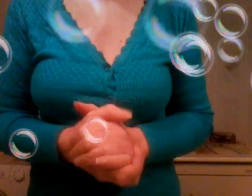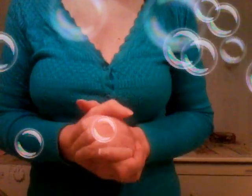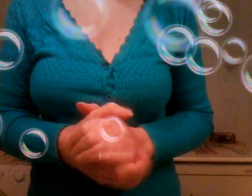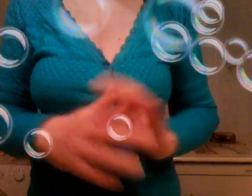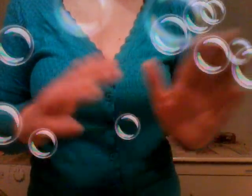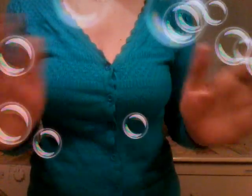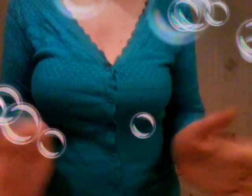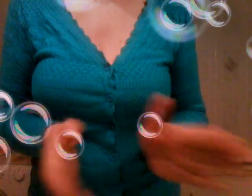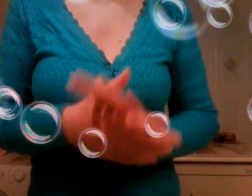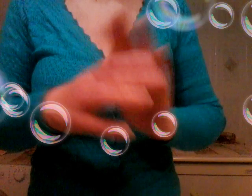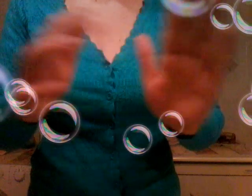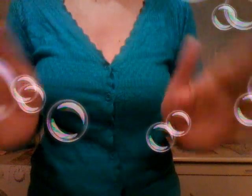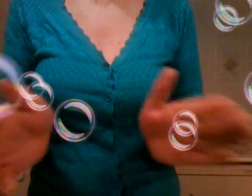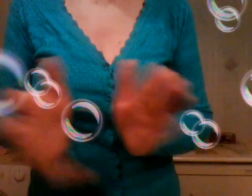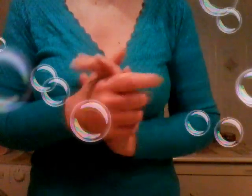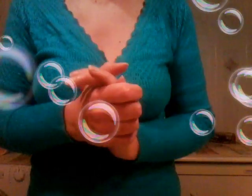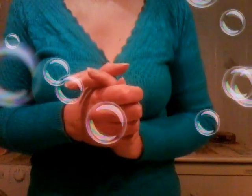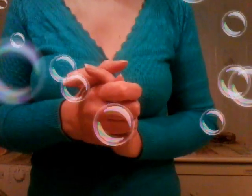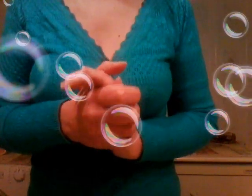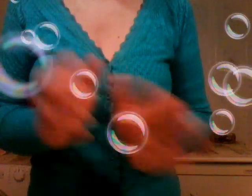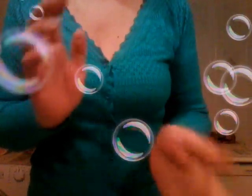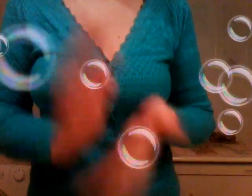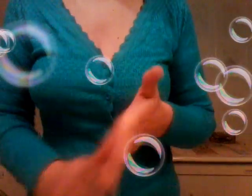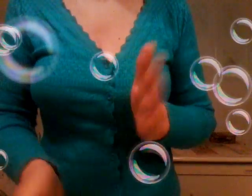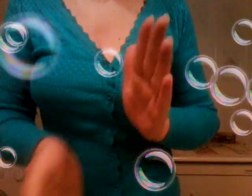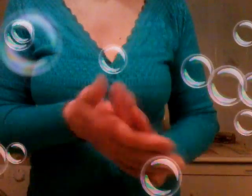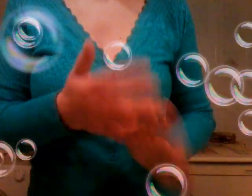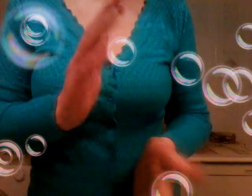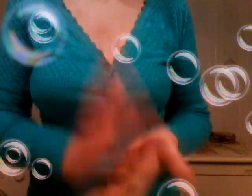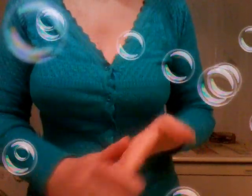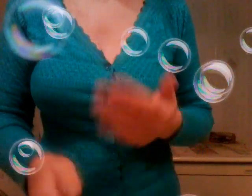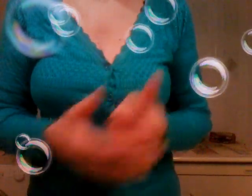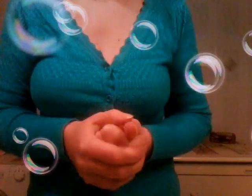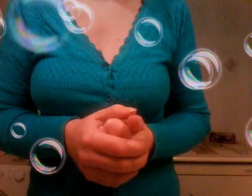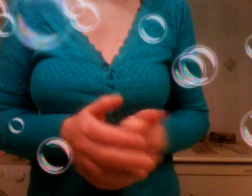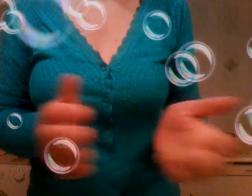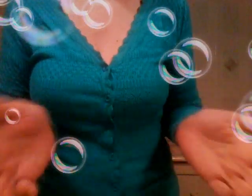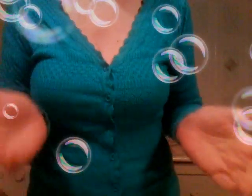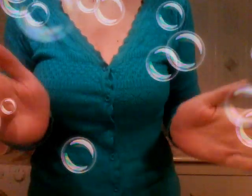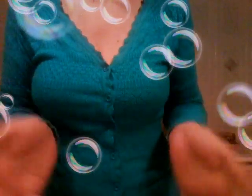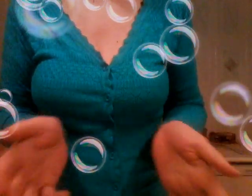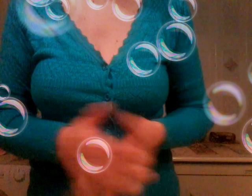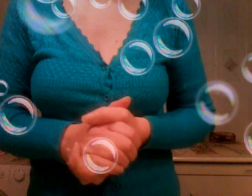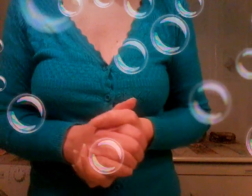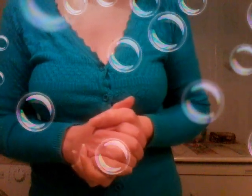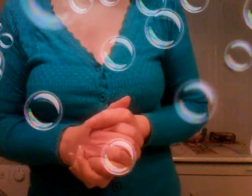tanto sono un cesso faccio schifo quindi meglio così mi sono levata da treppare tanto se gli uomini sono in questa maniera